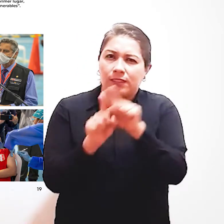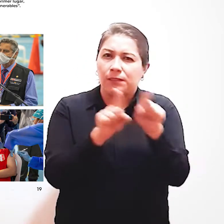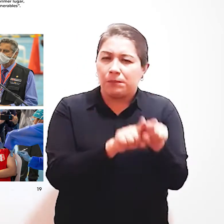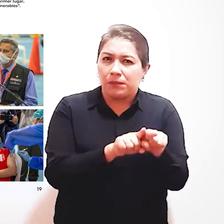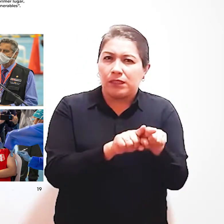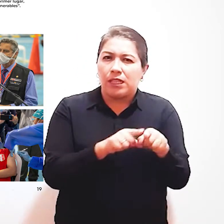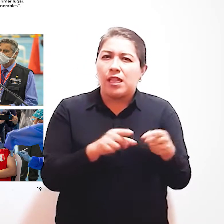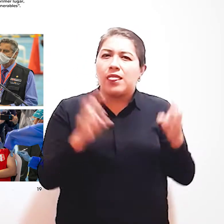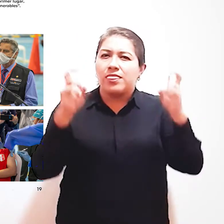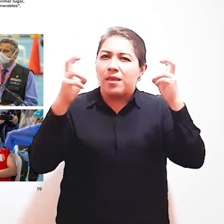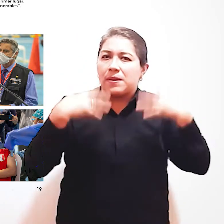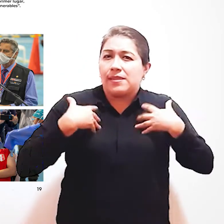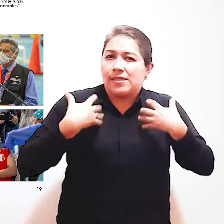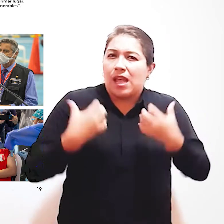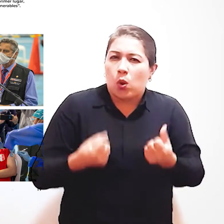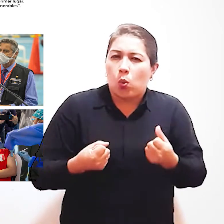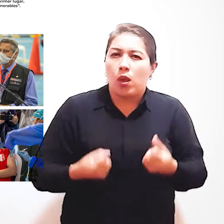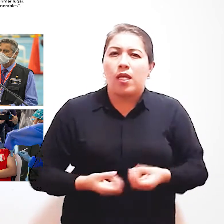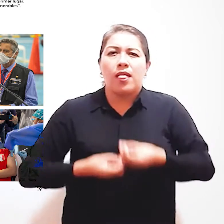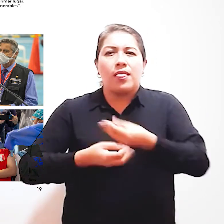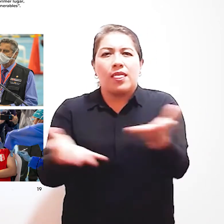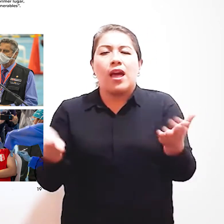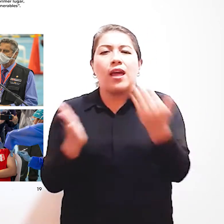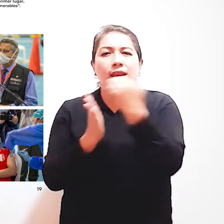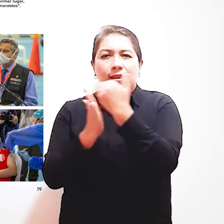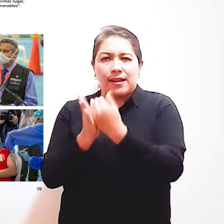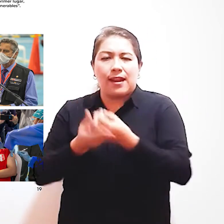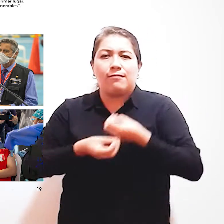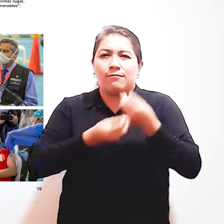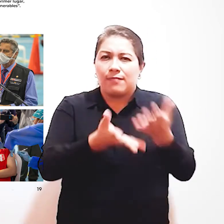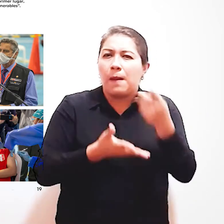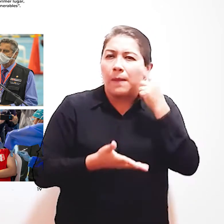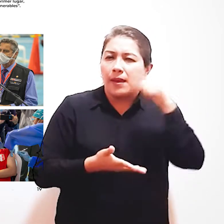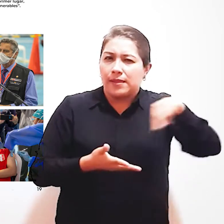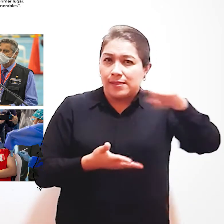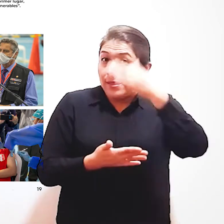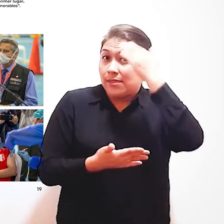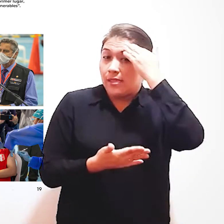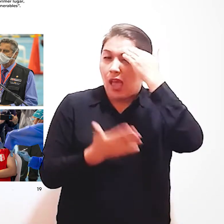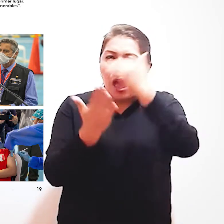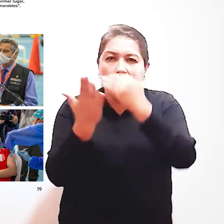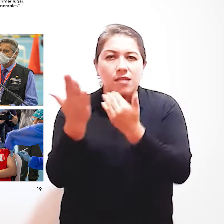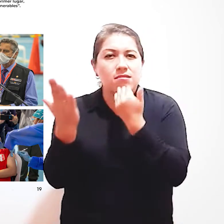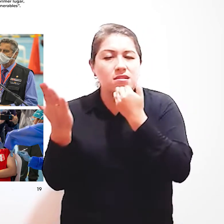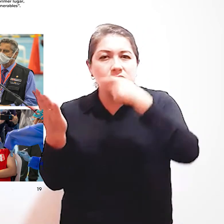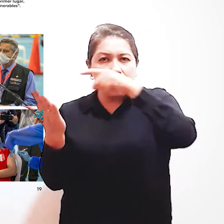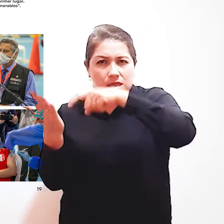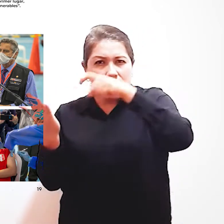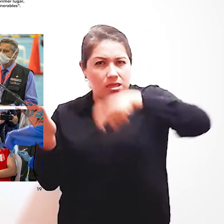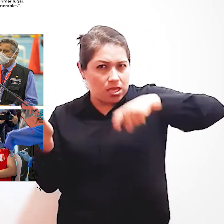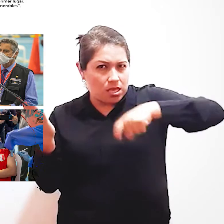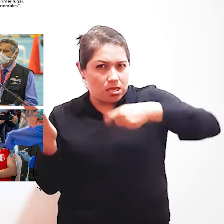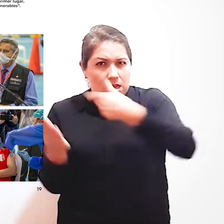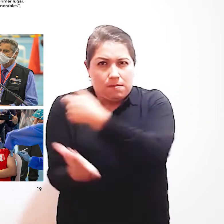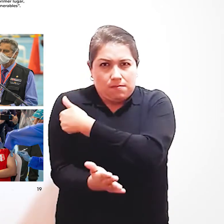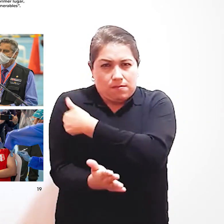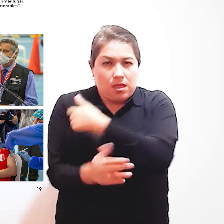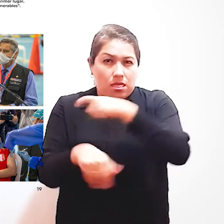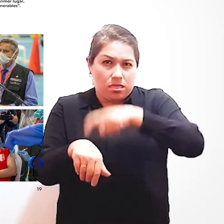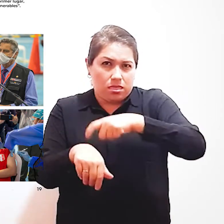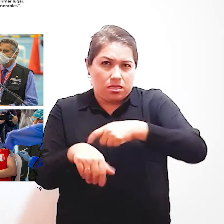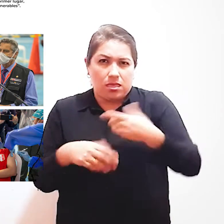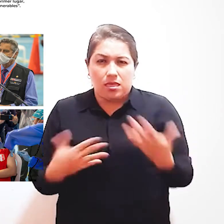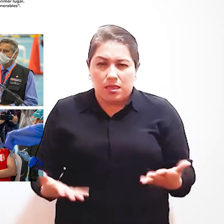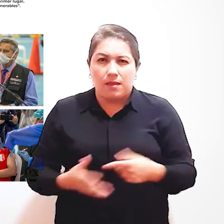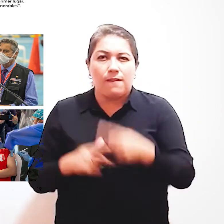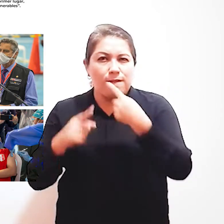Liderados por el Ministerio de Salud Poniendo a disposición El registro nacional De la persona Con discapacidad Y contribuyendo En la difusión